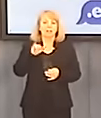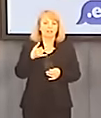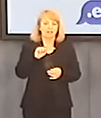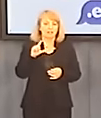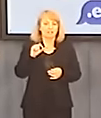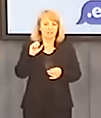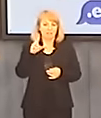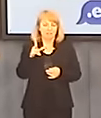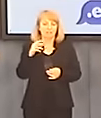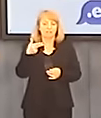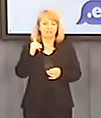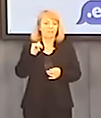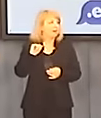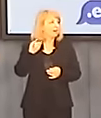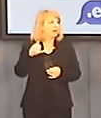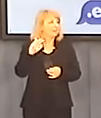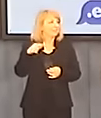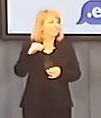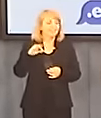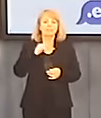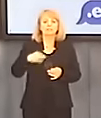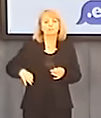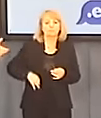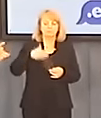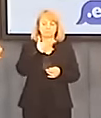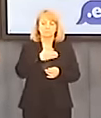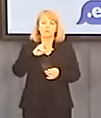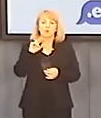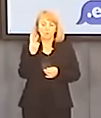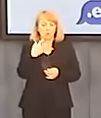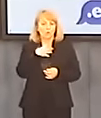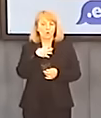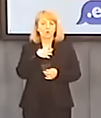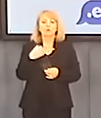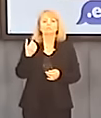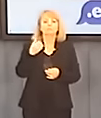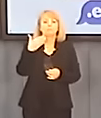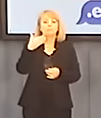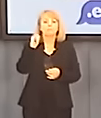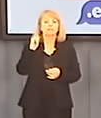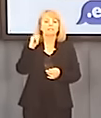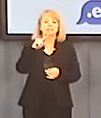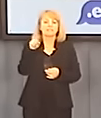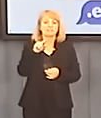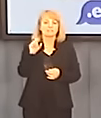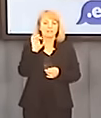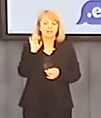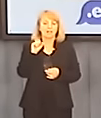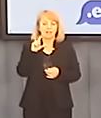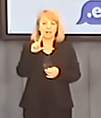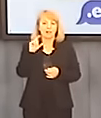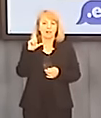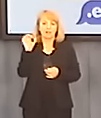Misgalski, który jest prosumentem. Jest człowiekiem, który